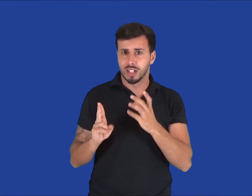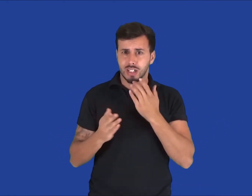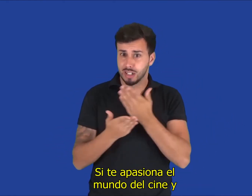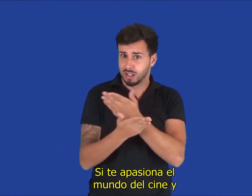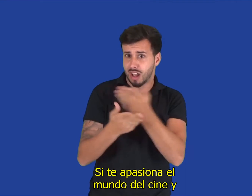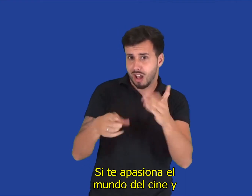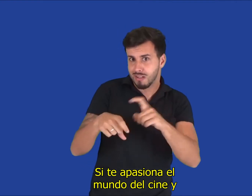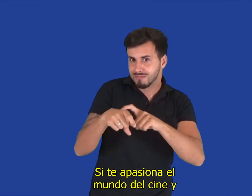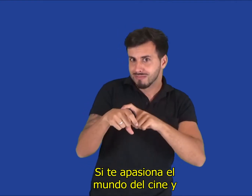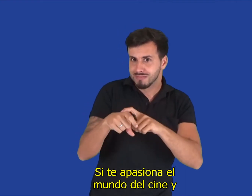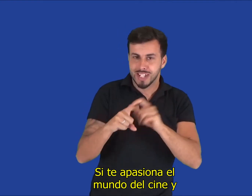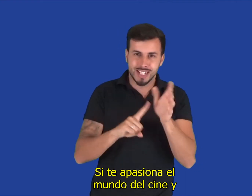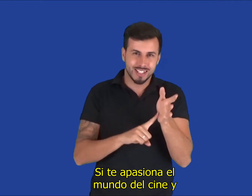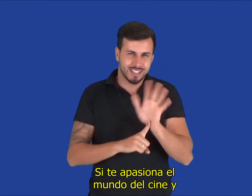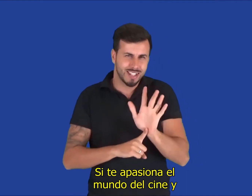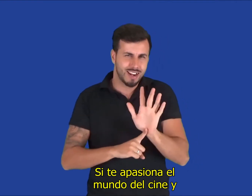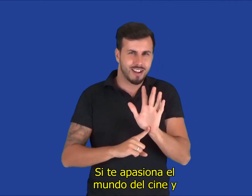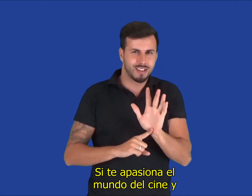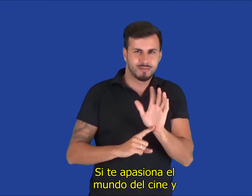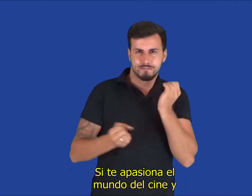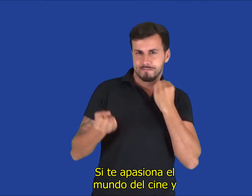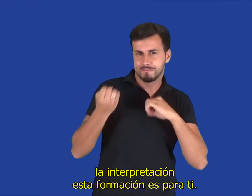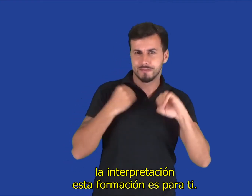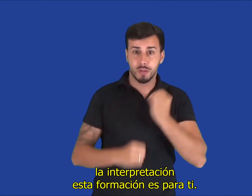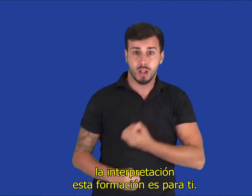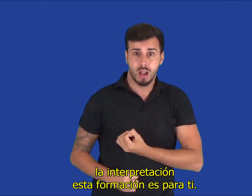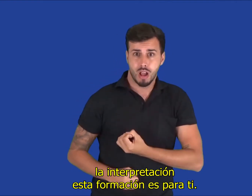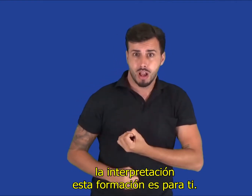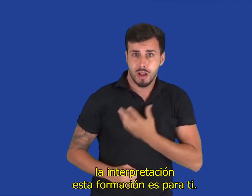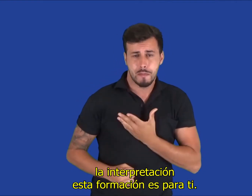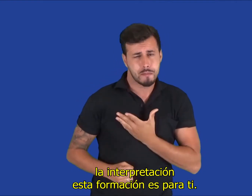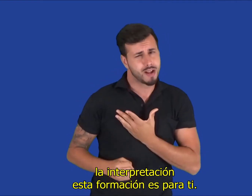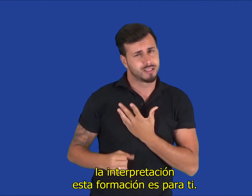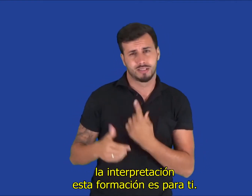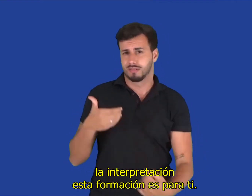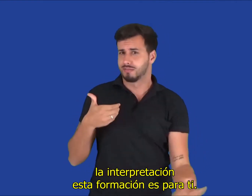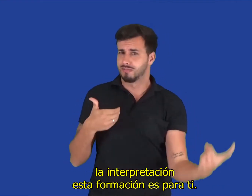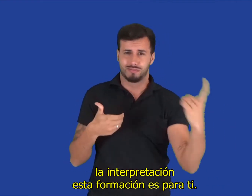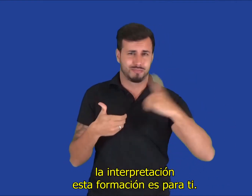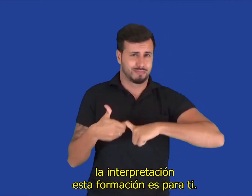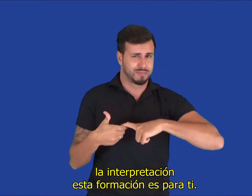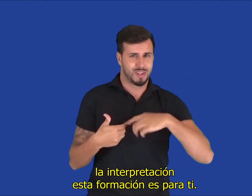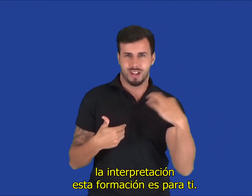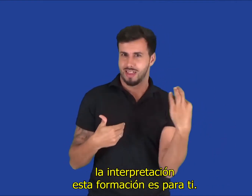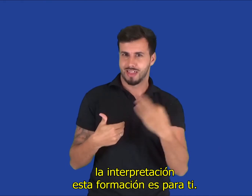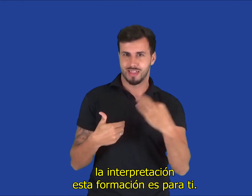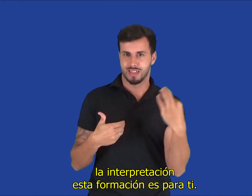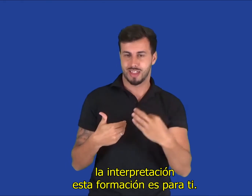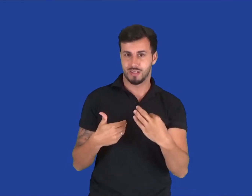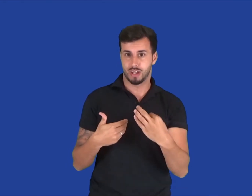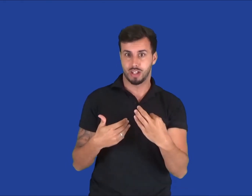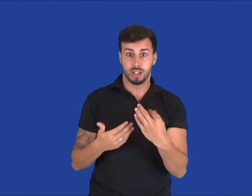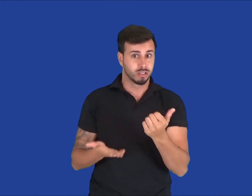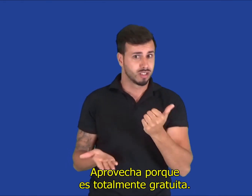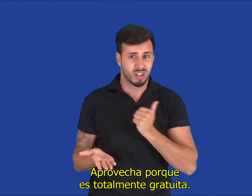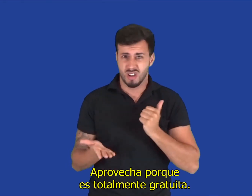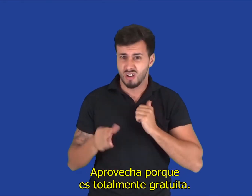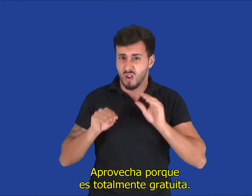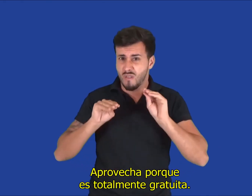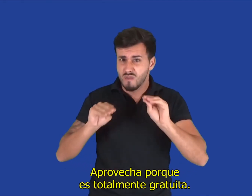de cortometrajes. Si te apasiona el mundo del cine y la interpretación, esta formación es para